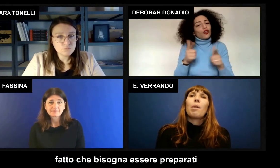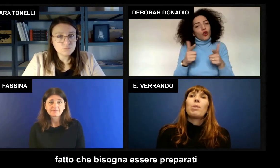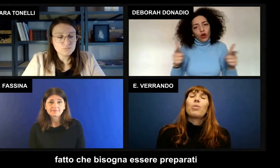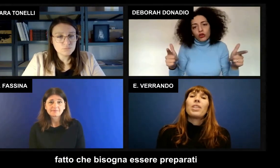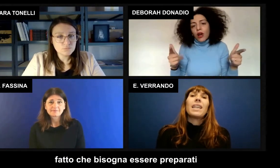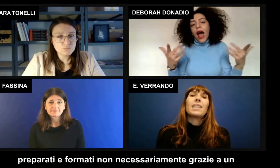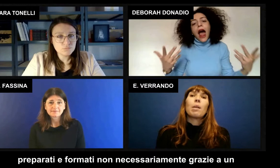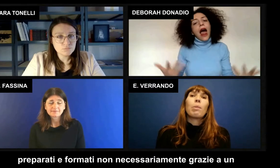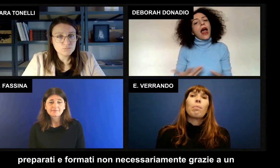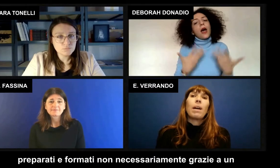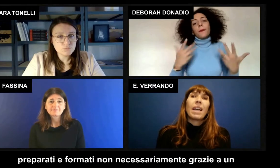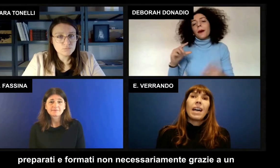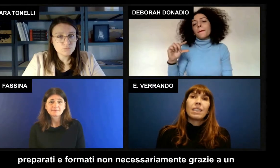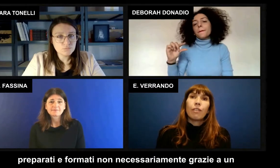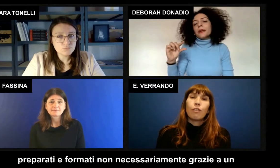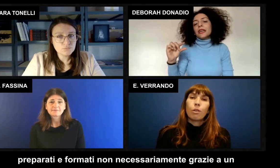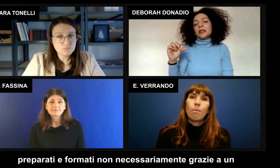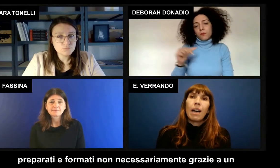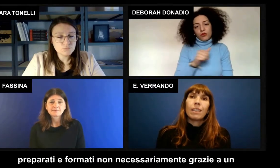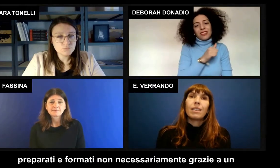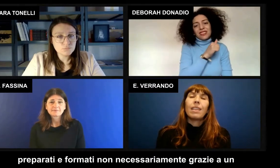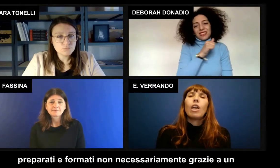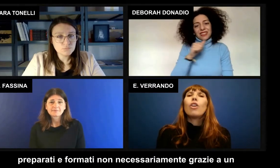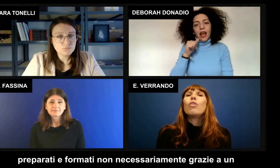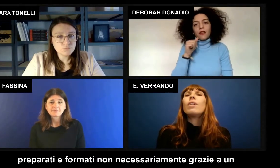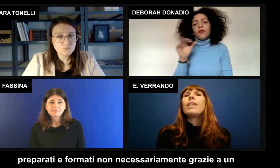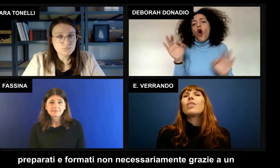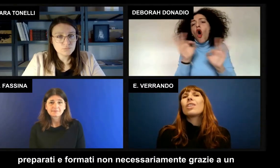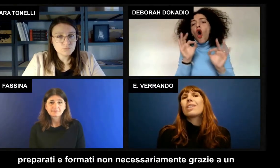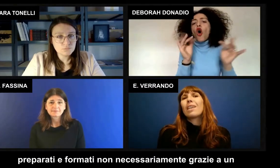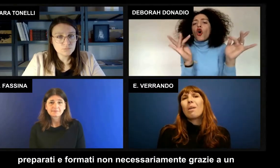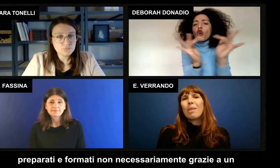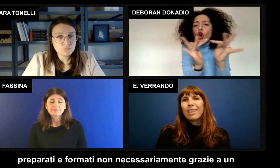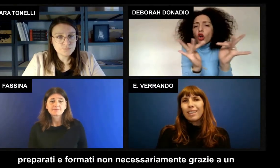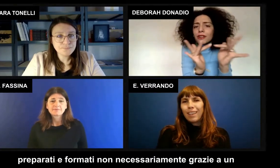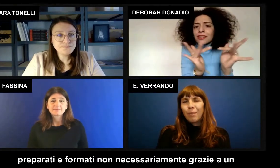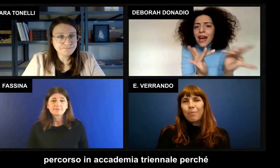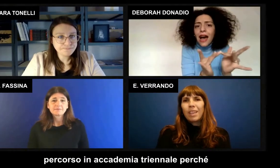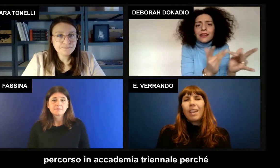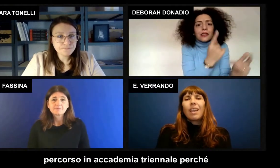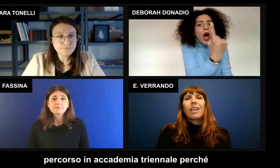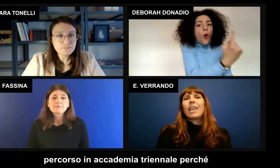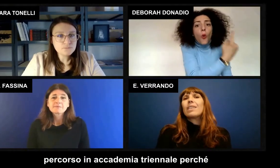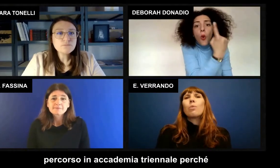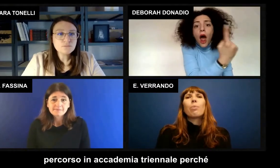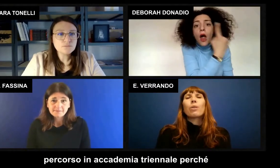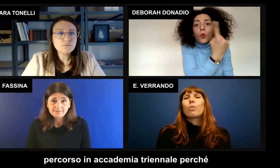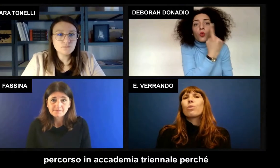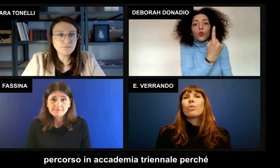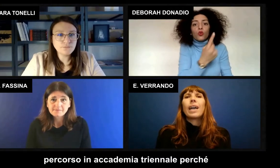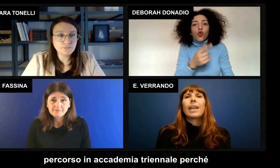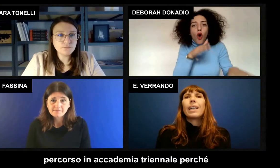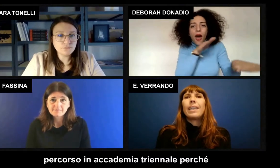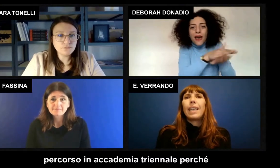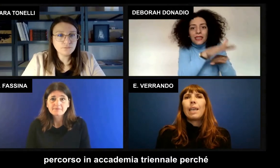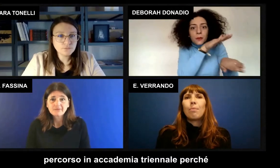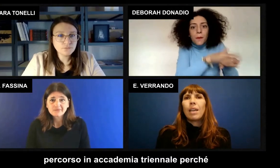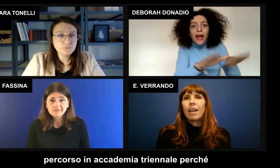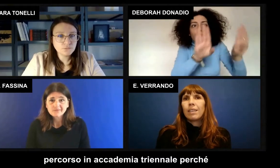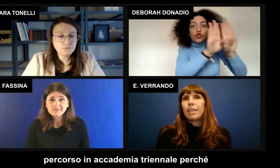bisogna essere preparati e formati non necessariamente grazie a un percorso in